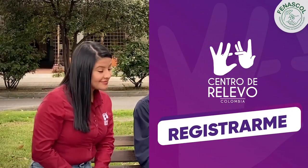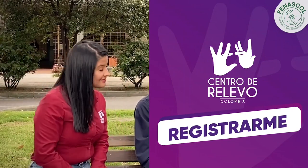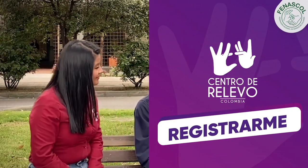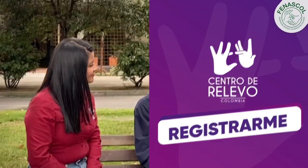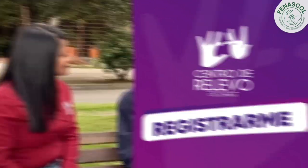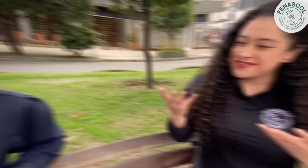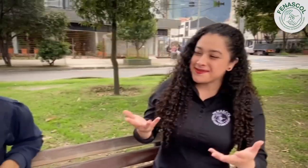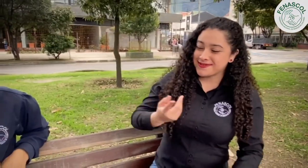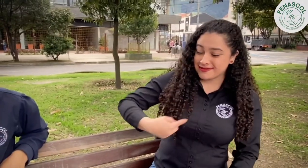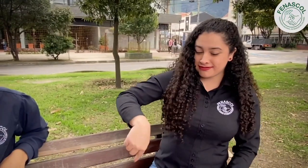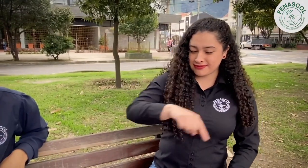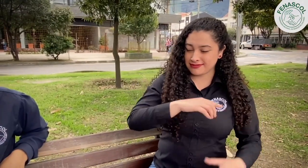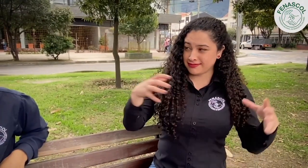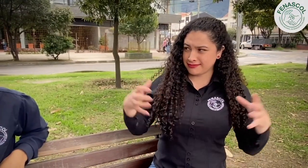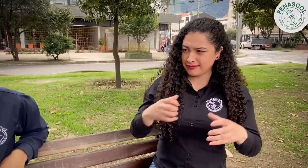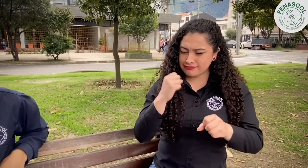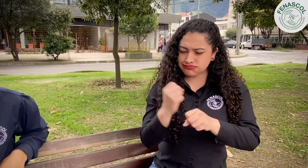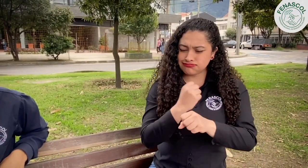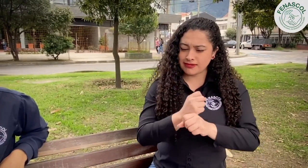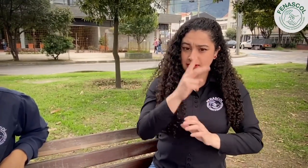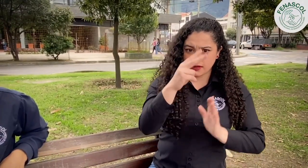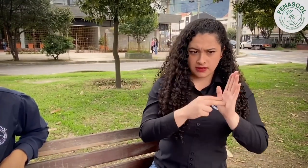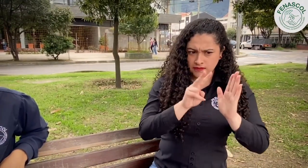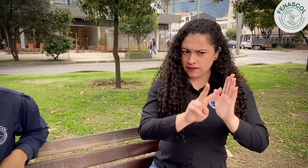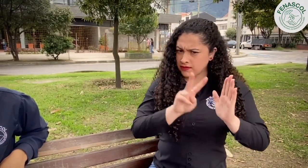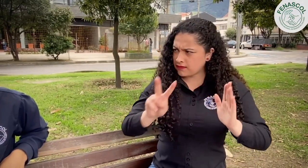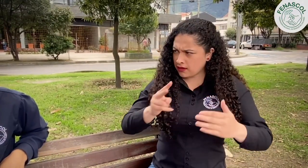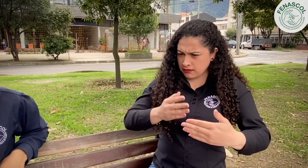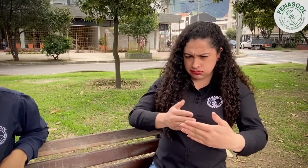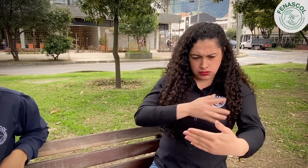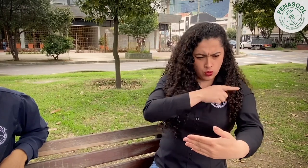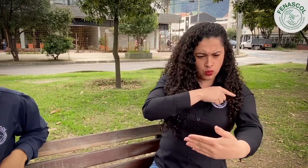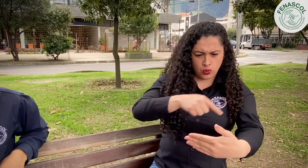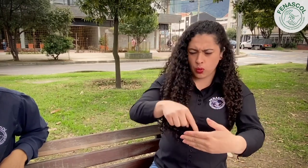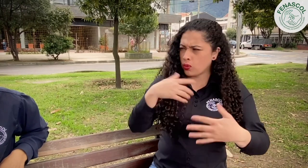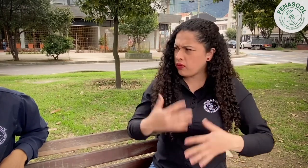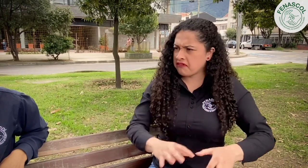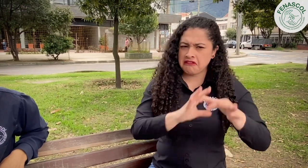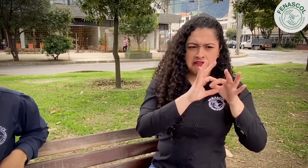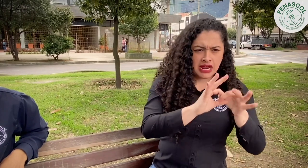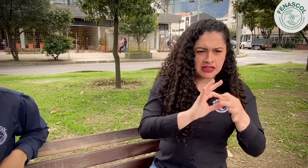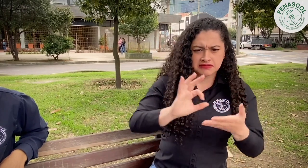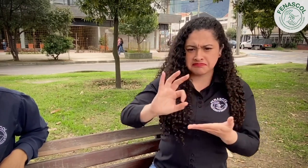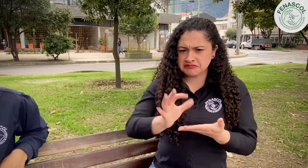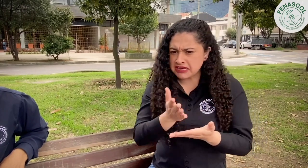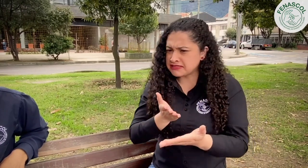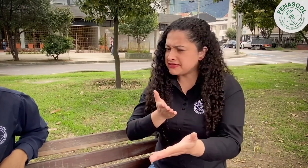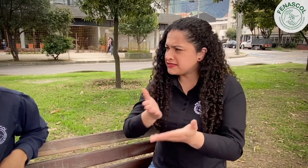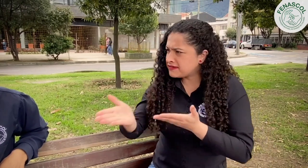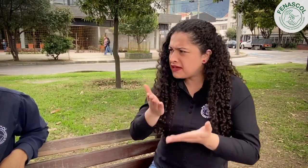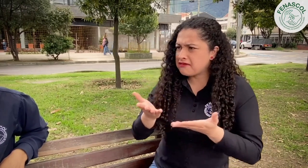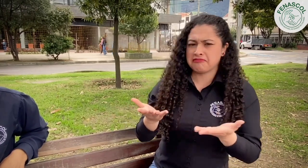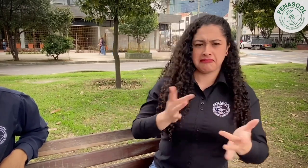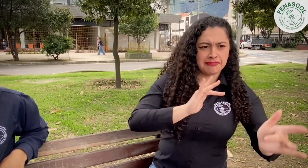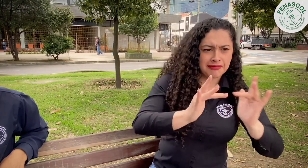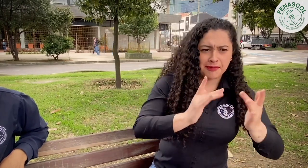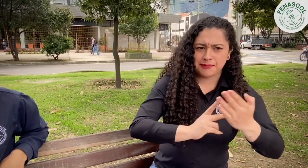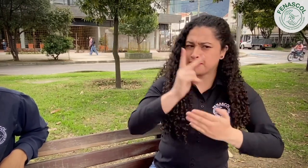registraron? Nuestro equipo FENASCOL en este 2022 ha trabajado arduamente desde Servir, el